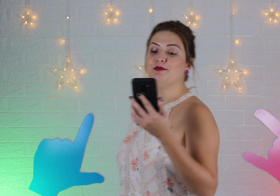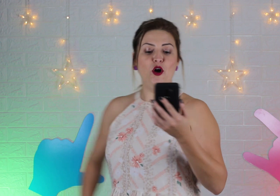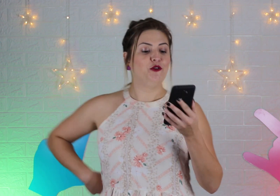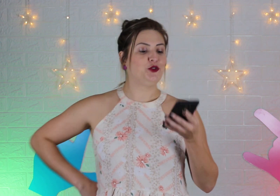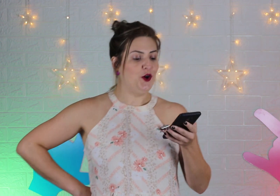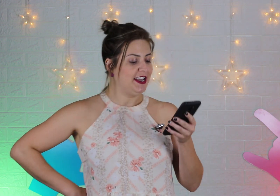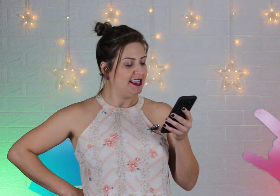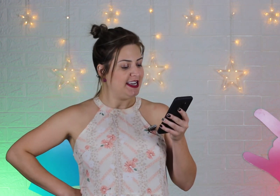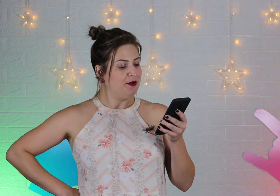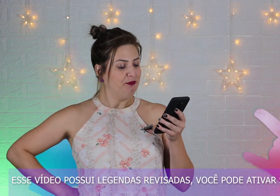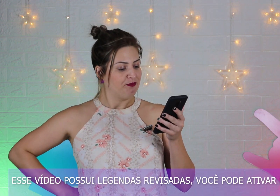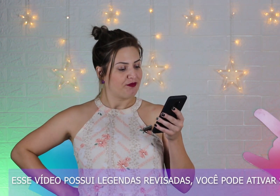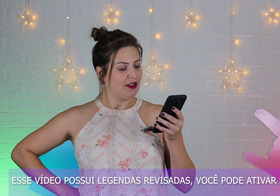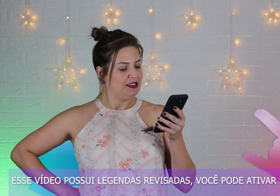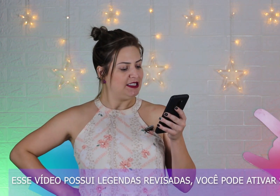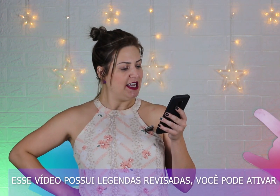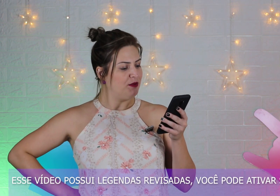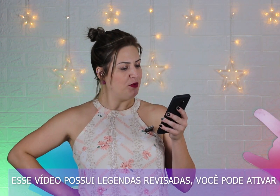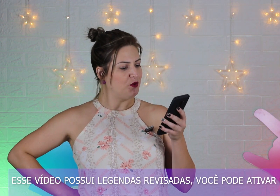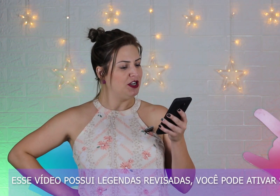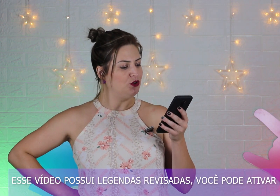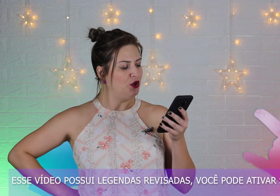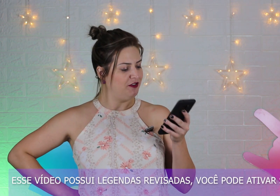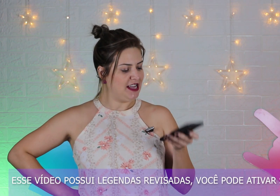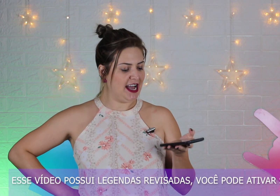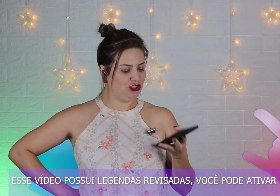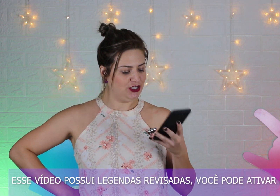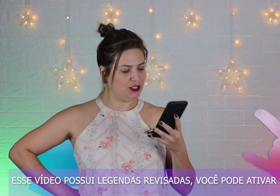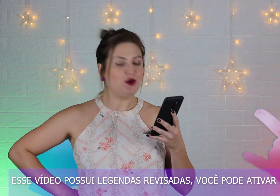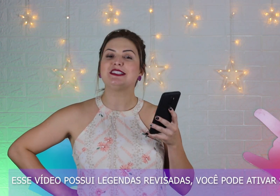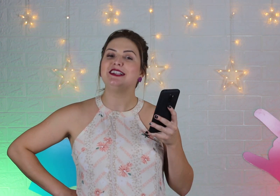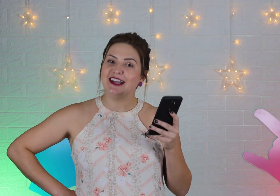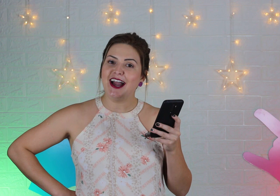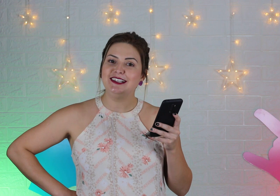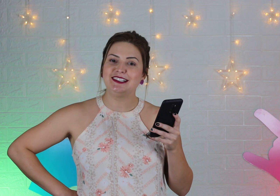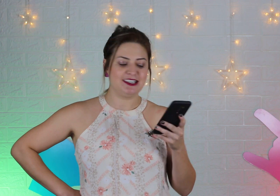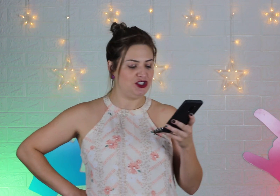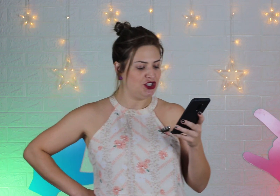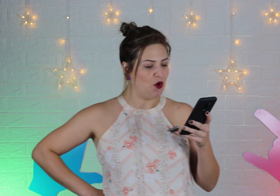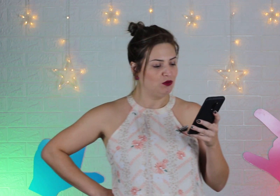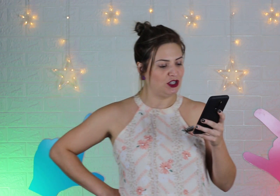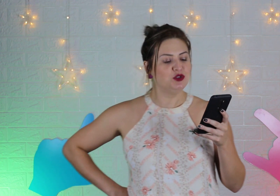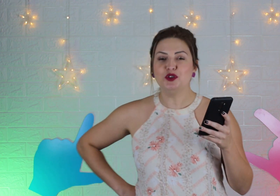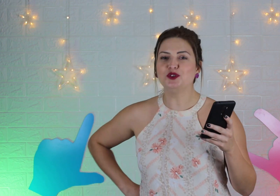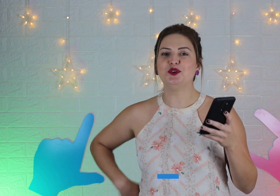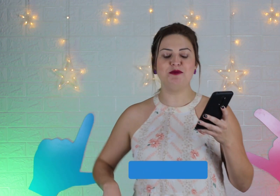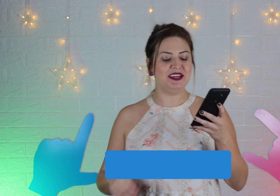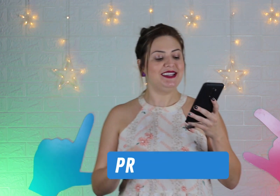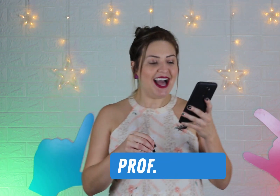Bom, tô aqui sempre procurando novidades, coisas legais que a gente encontra no YouTube da